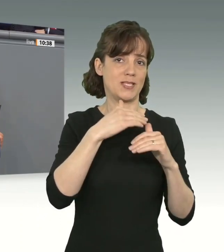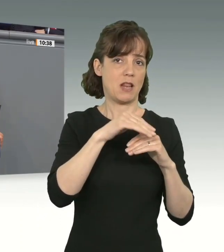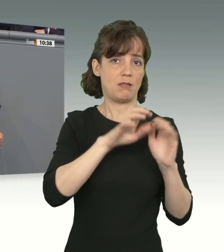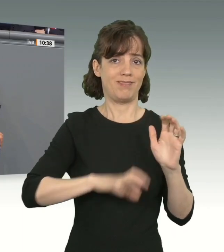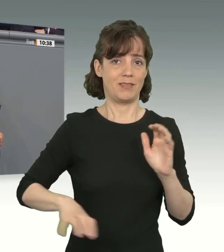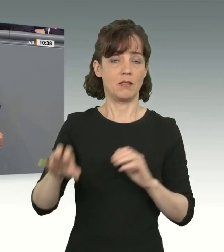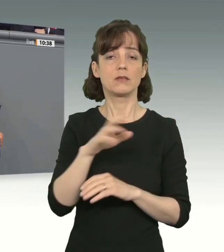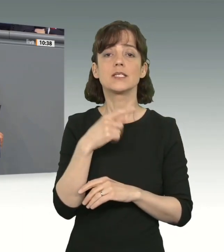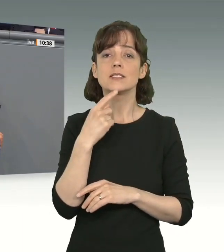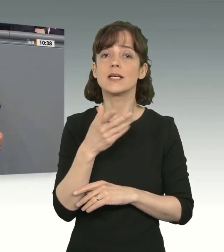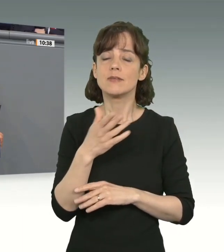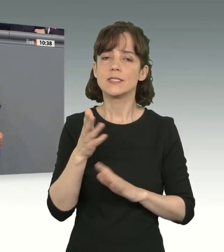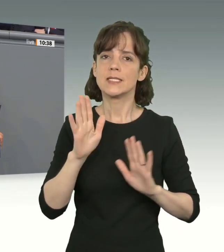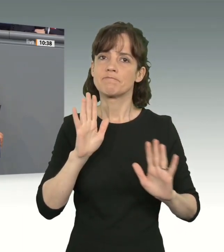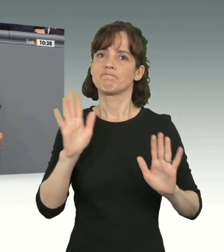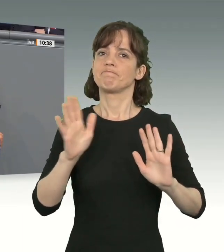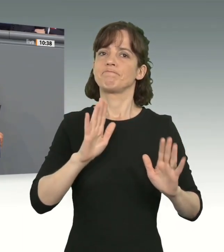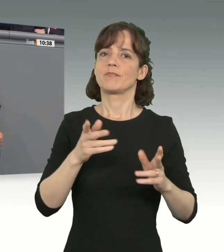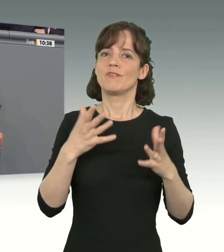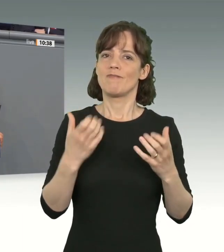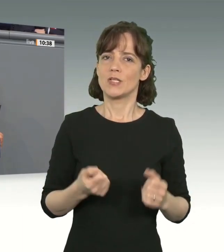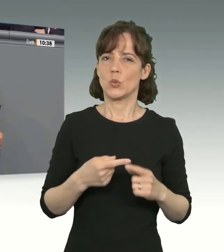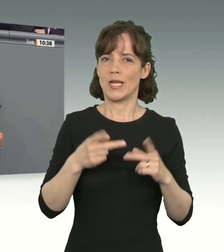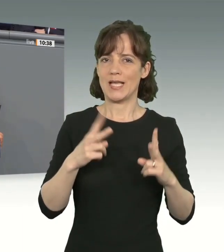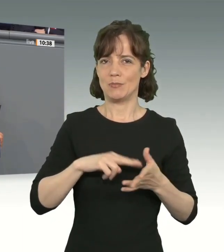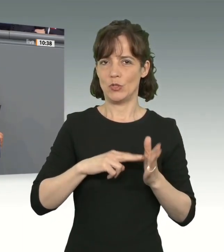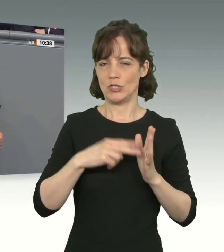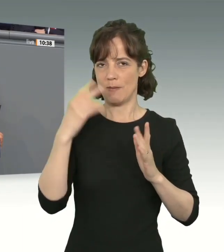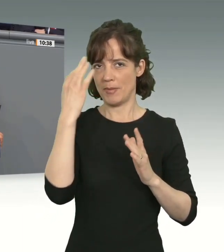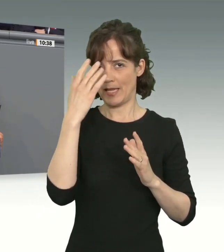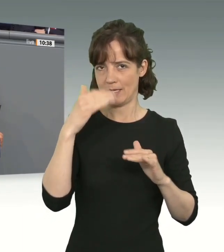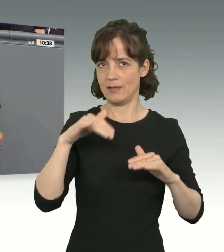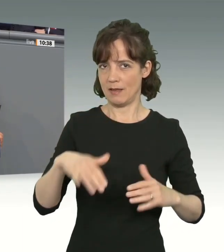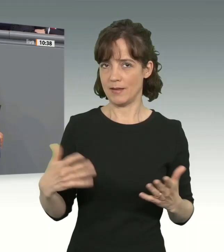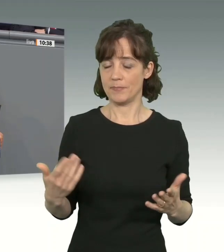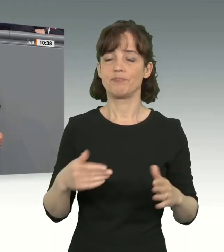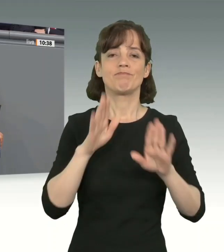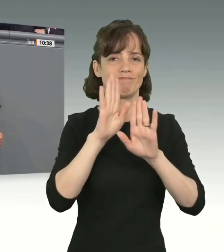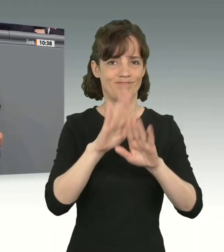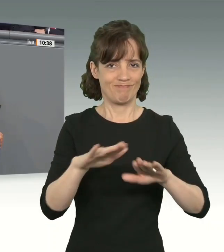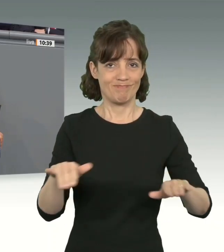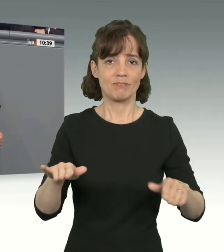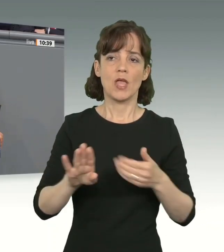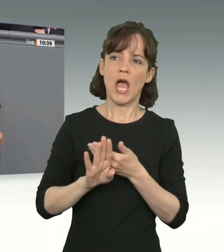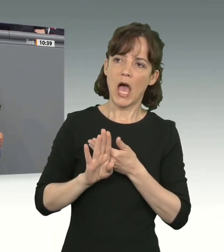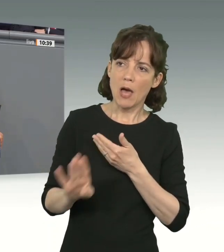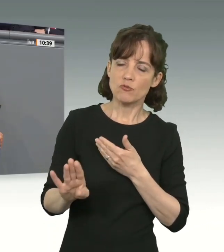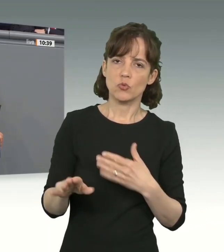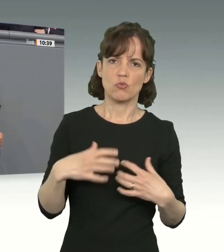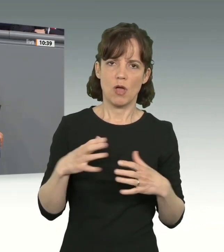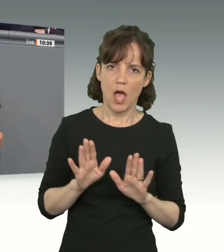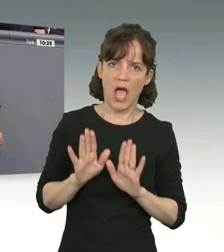und rechtspolitische Bedenken geltend. Meine Damen und Herren, Abschottung und Abschränkung